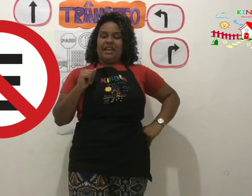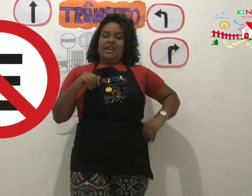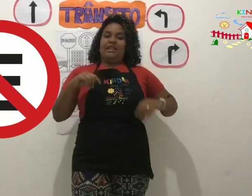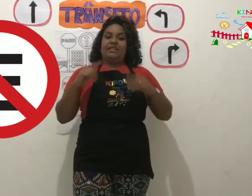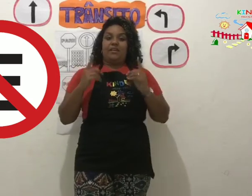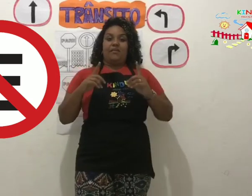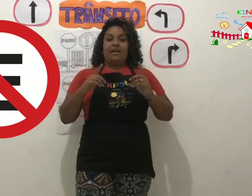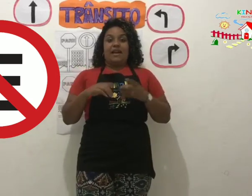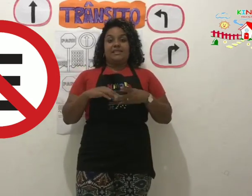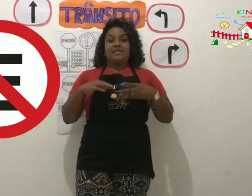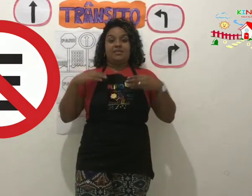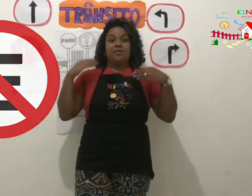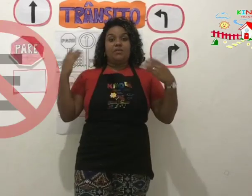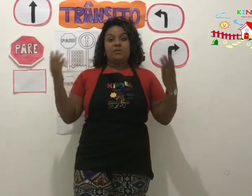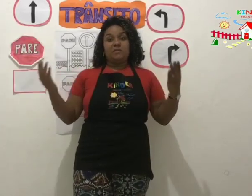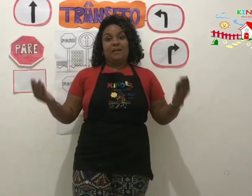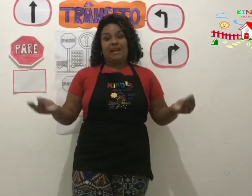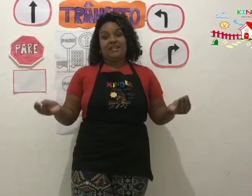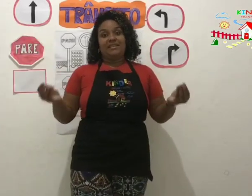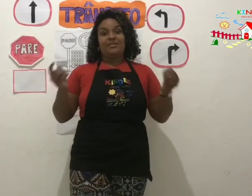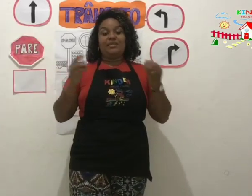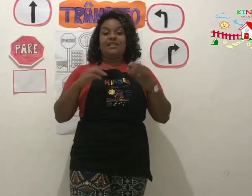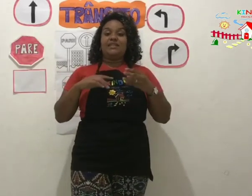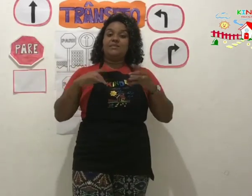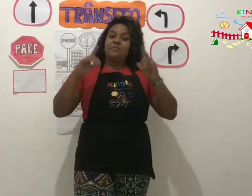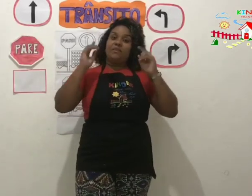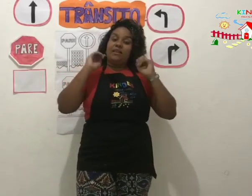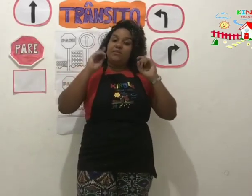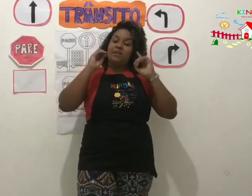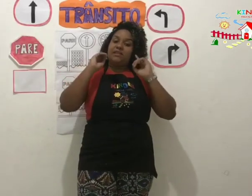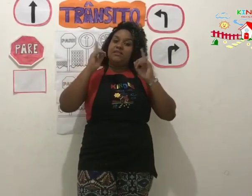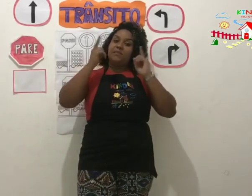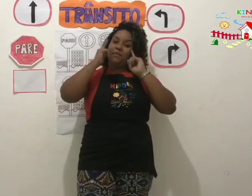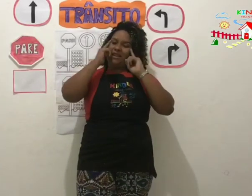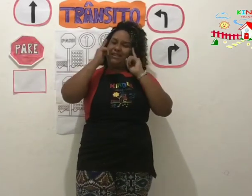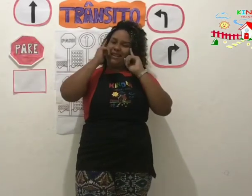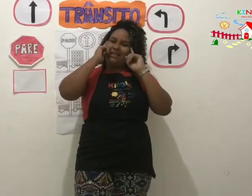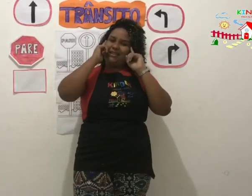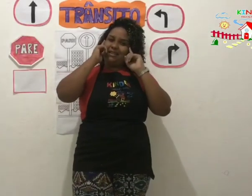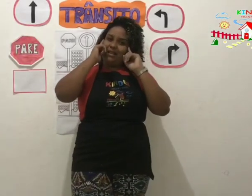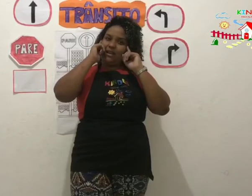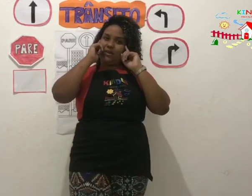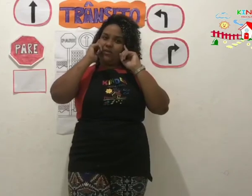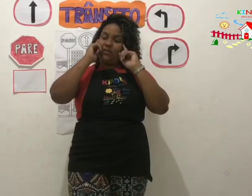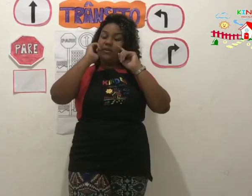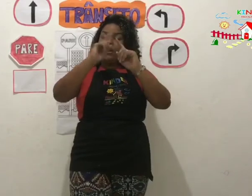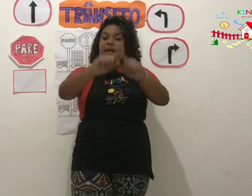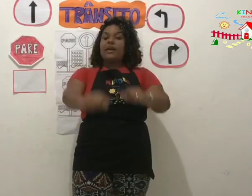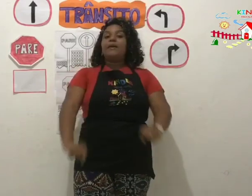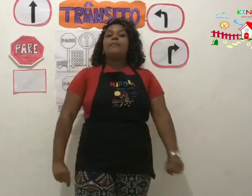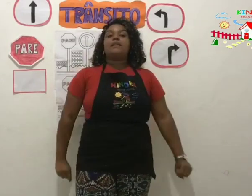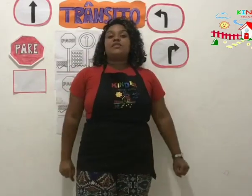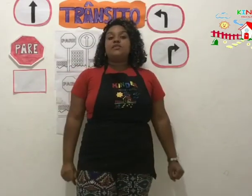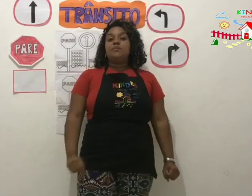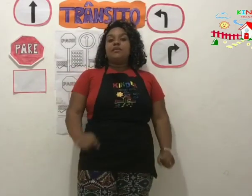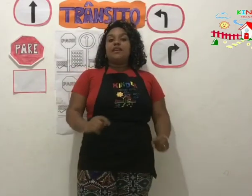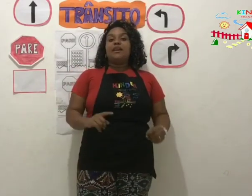Então, essas são algumas placas que vocês precisam prestar atenção para a gente poder